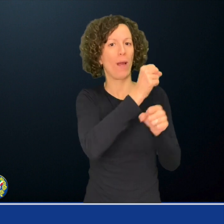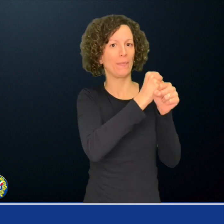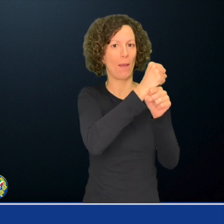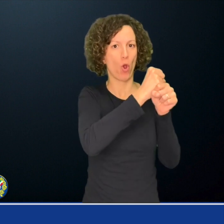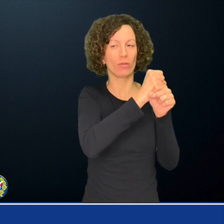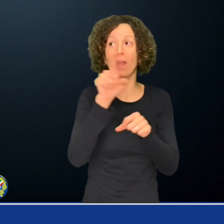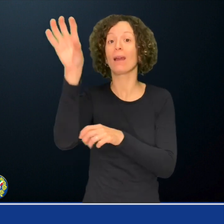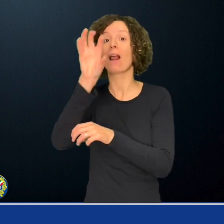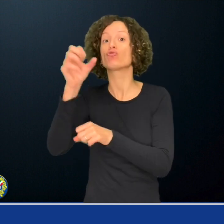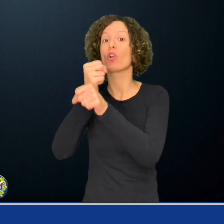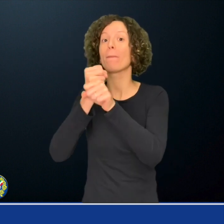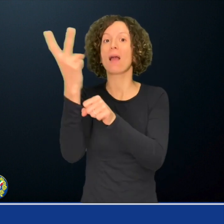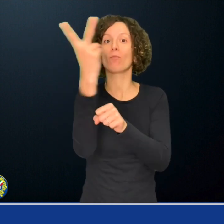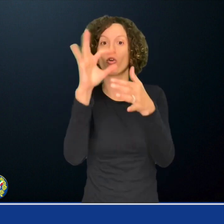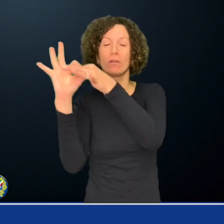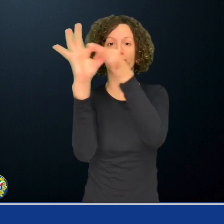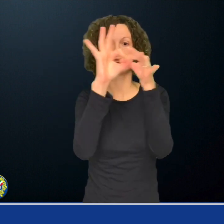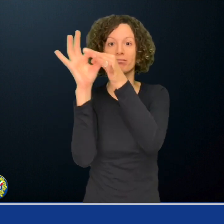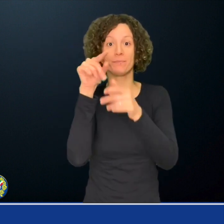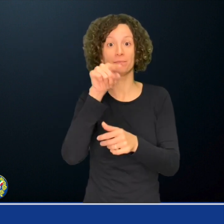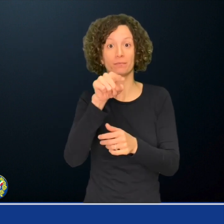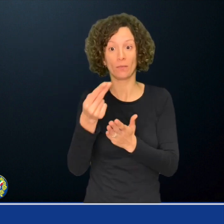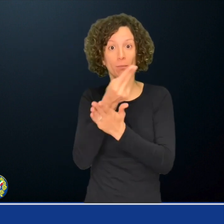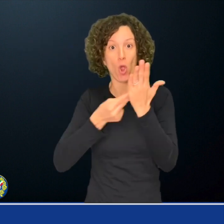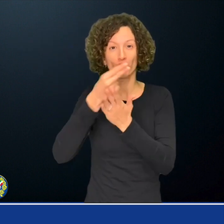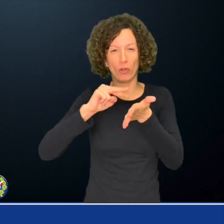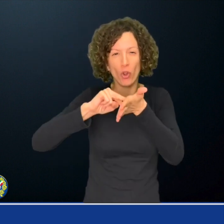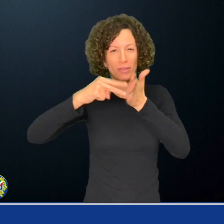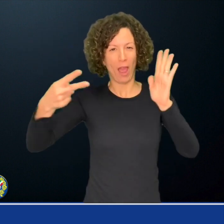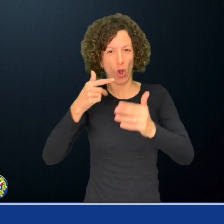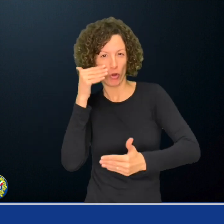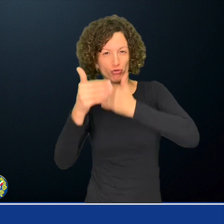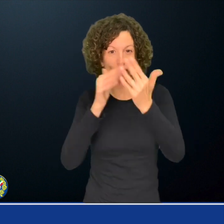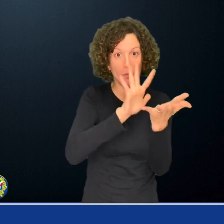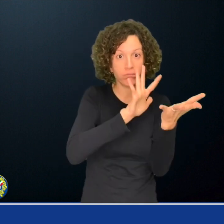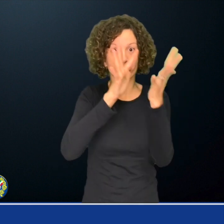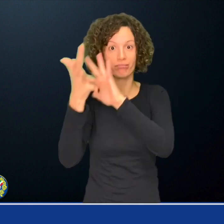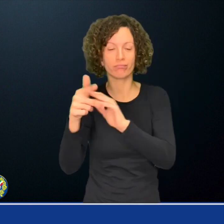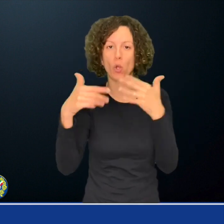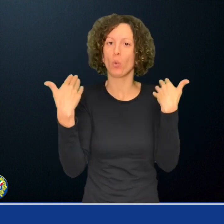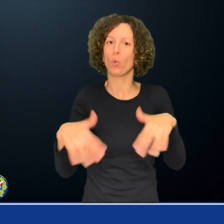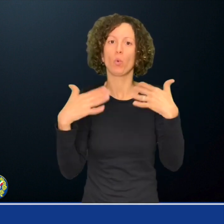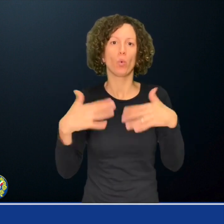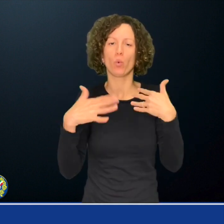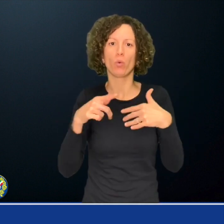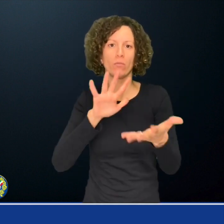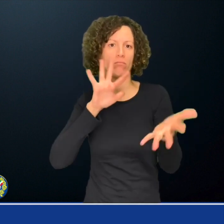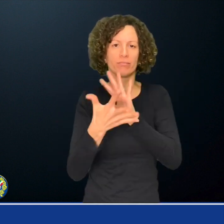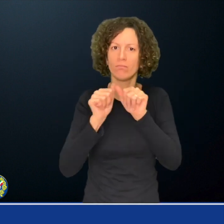questo progetto tecnologico innovativo è diventato oggi una realtà consolidata su tutto il territorio nazionale che conta